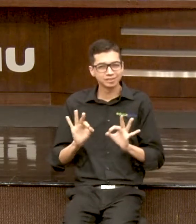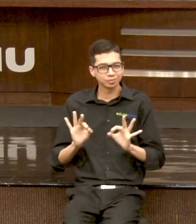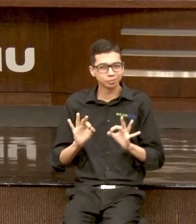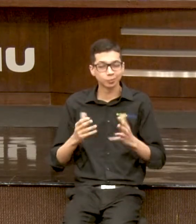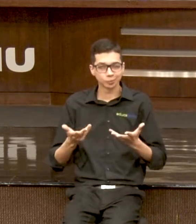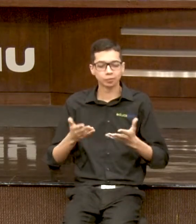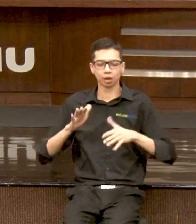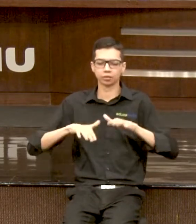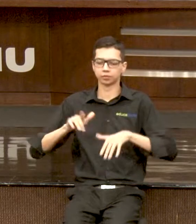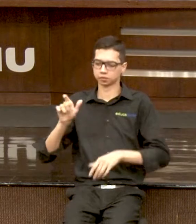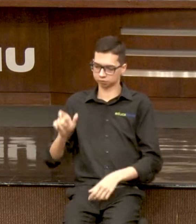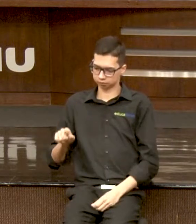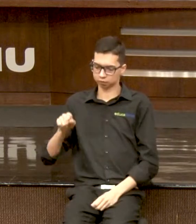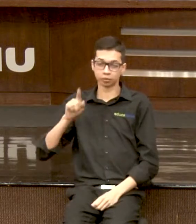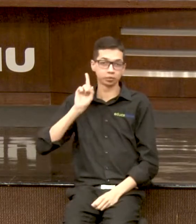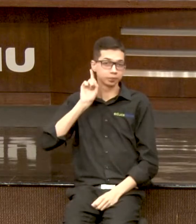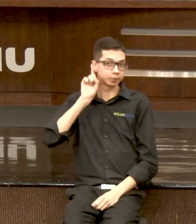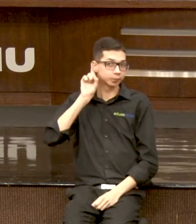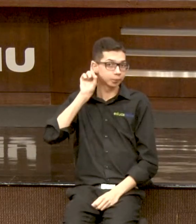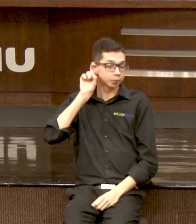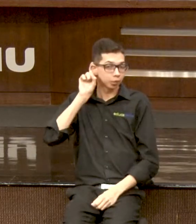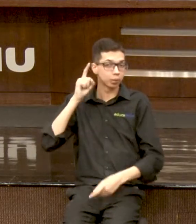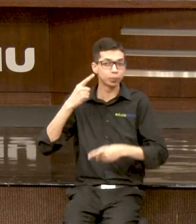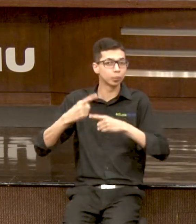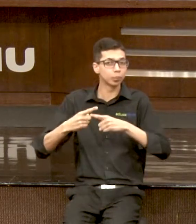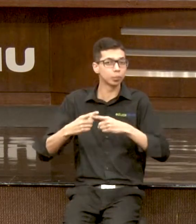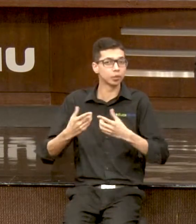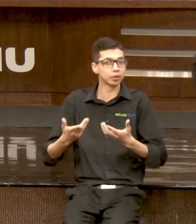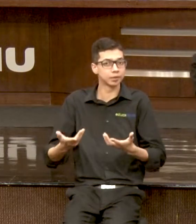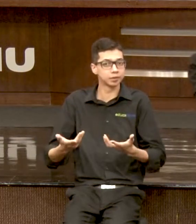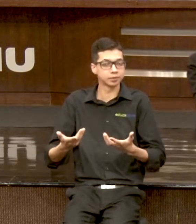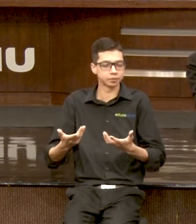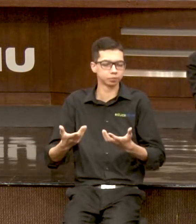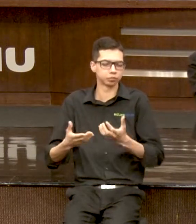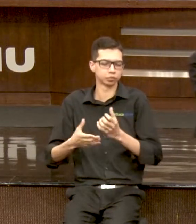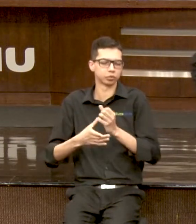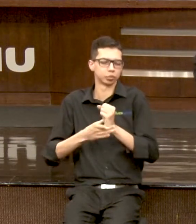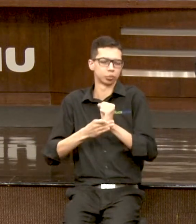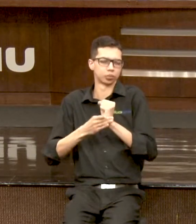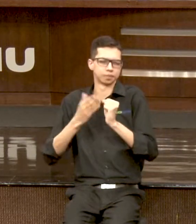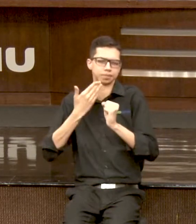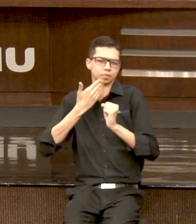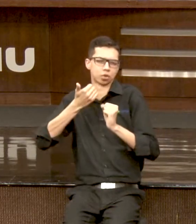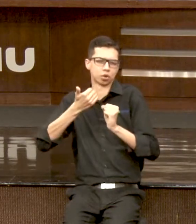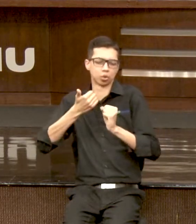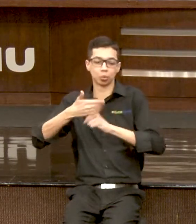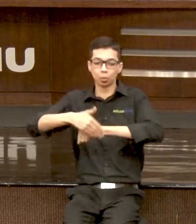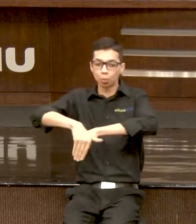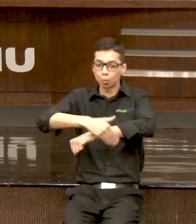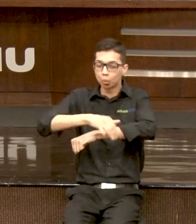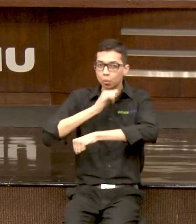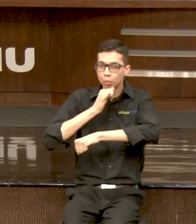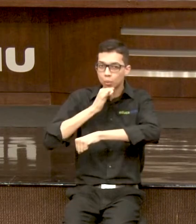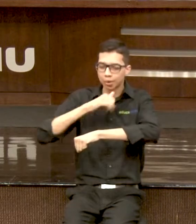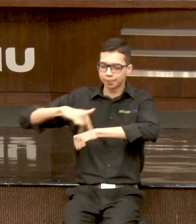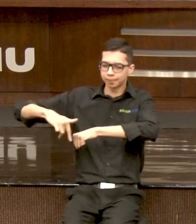auditivo muito mais por uma questão de segurança na rua, para que ele consiga ter a percepção